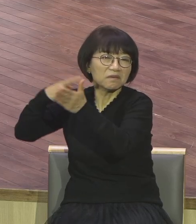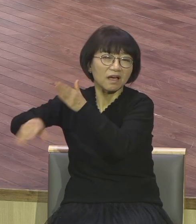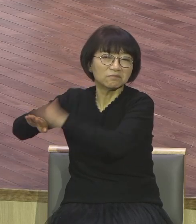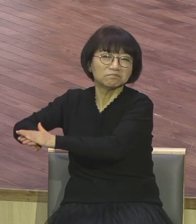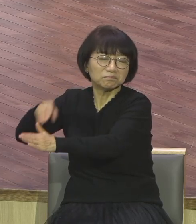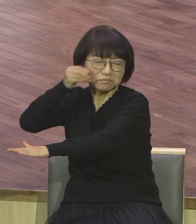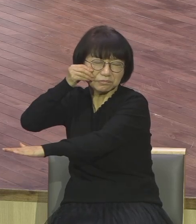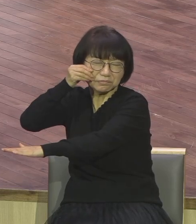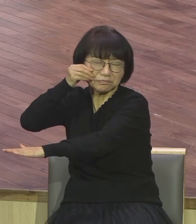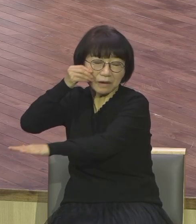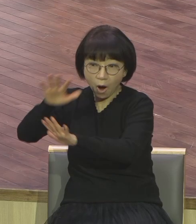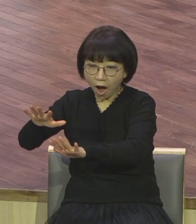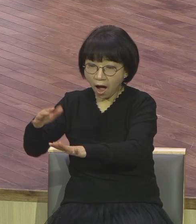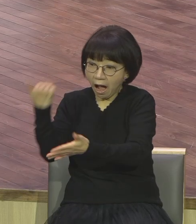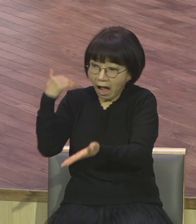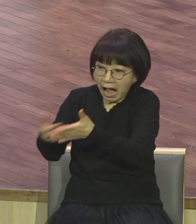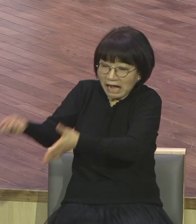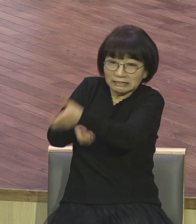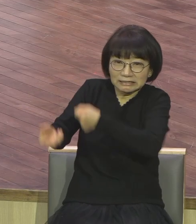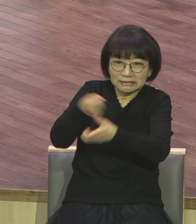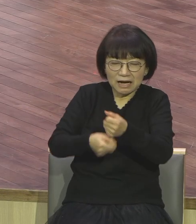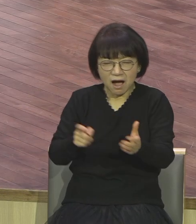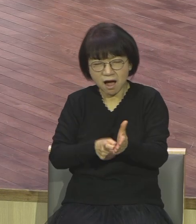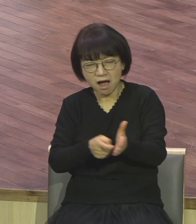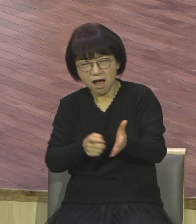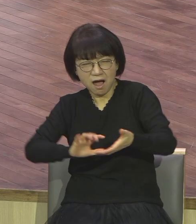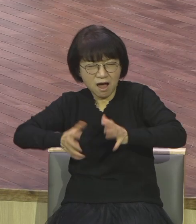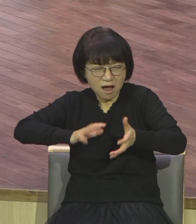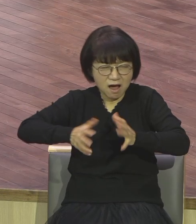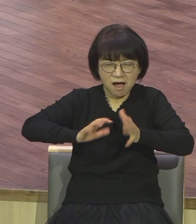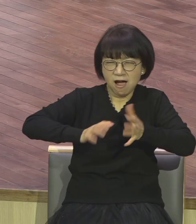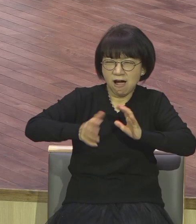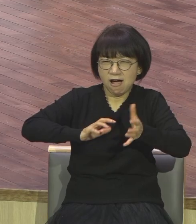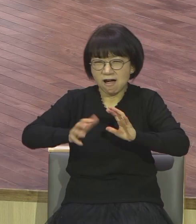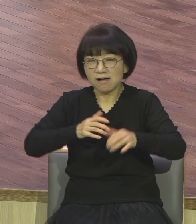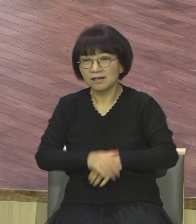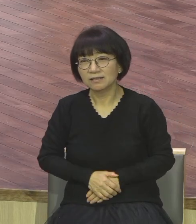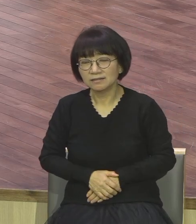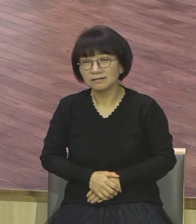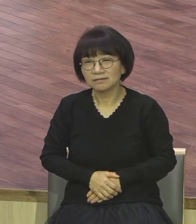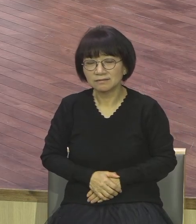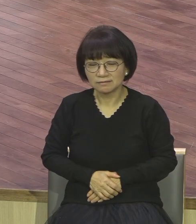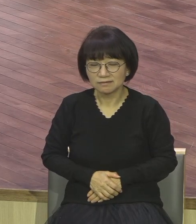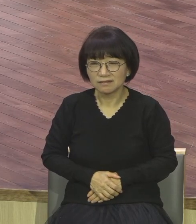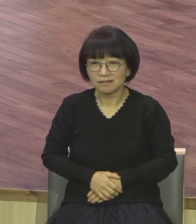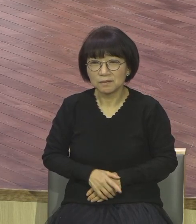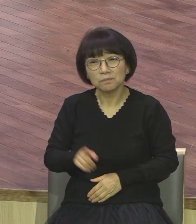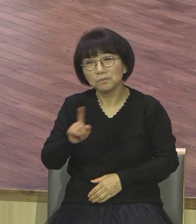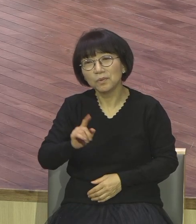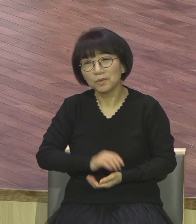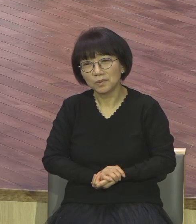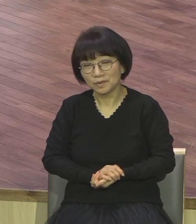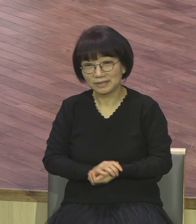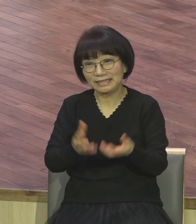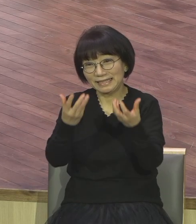그걸 뭐라 그래요 사후 약방문이라 그럽니다 소 잃고 외양간 꽂힌다